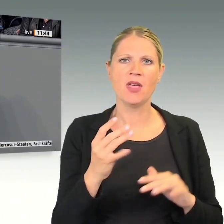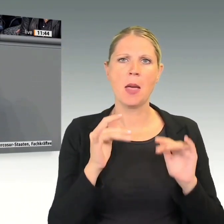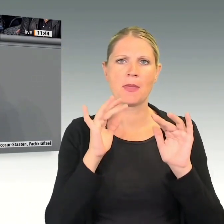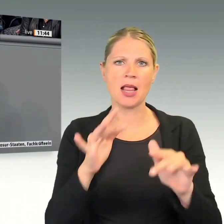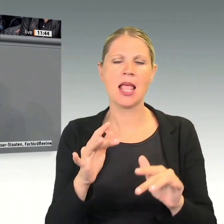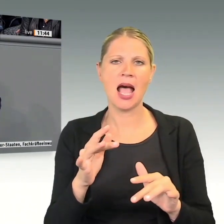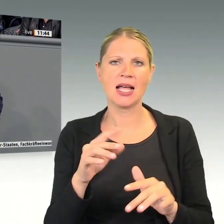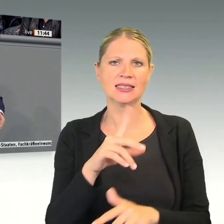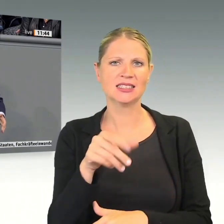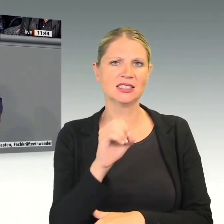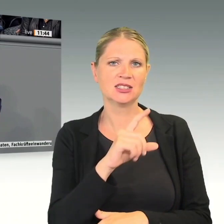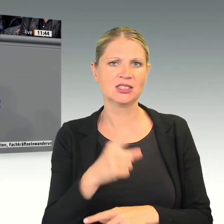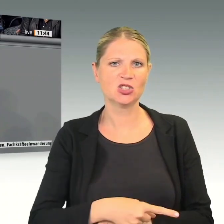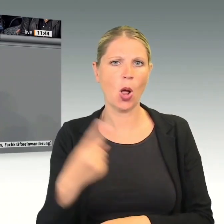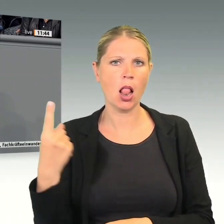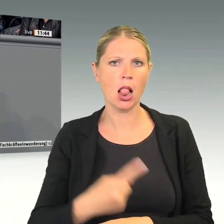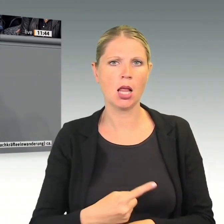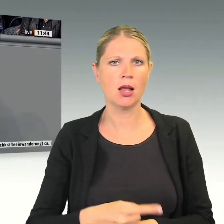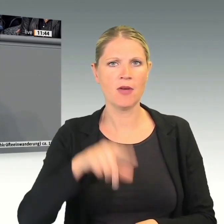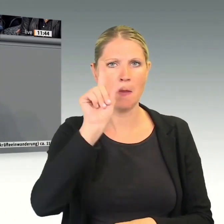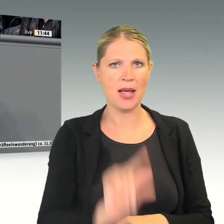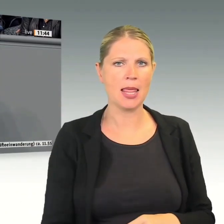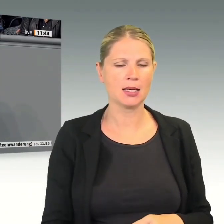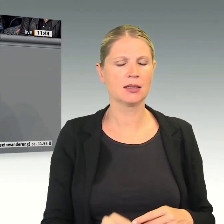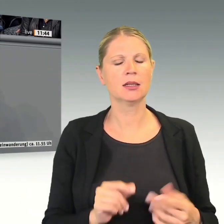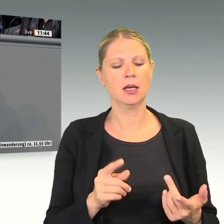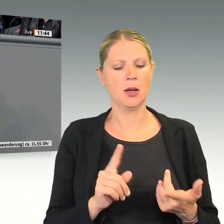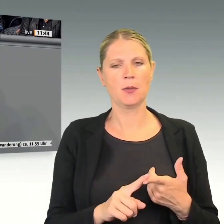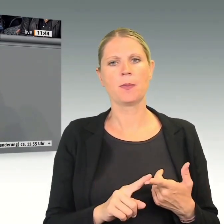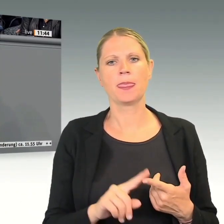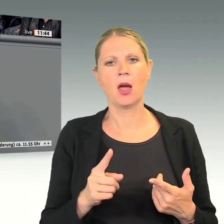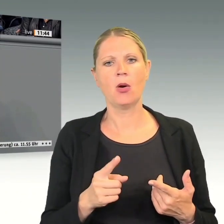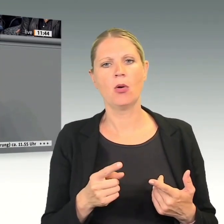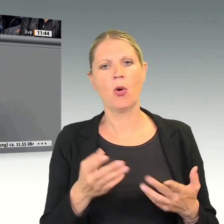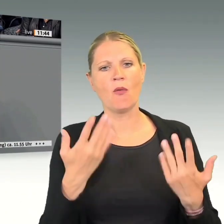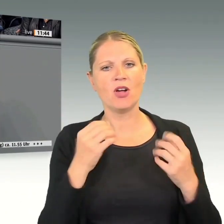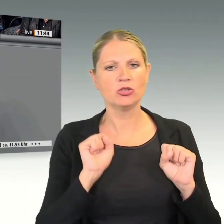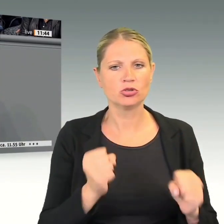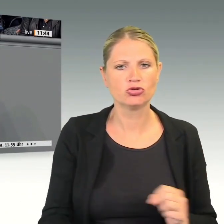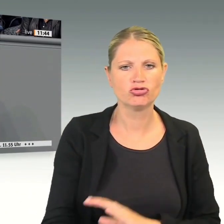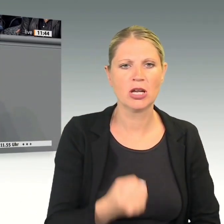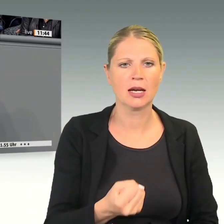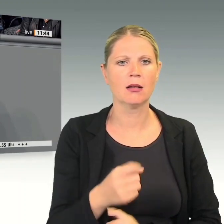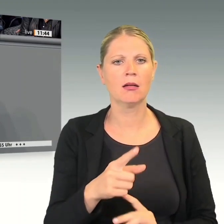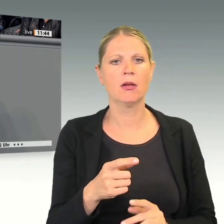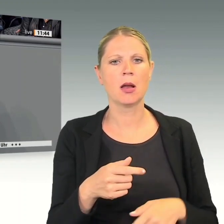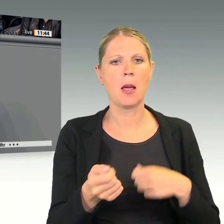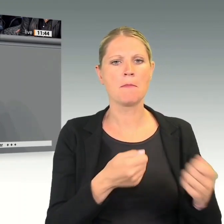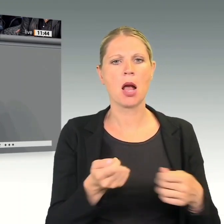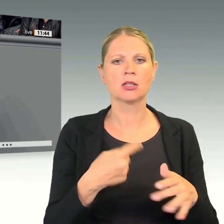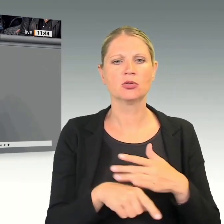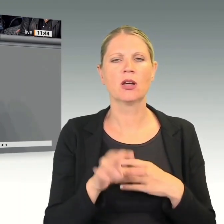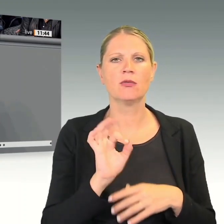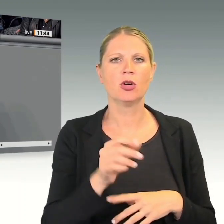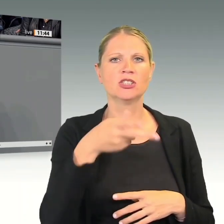Medikamente und andere Güter, dass wir den Klima und Umweltschutz stärken und dass wir einen Marktzugang für 260 Millionen Menschen